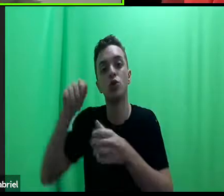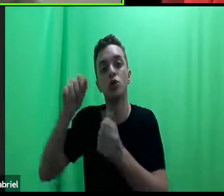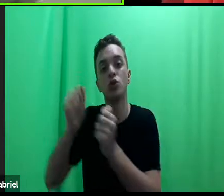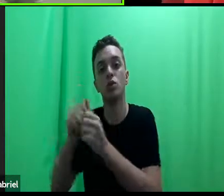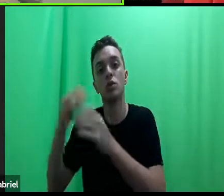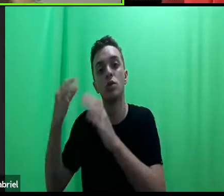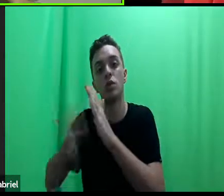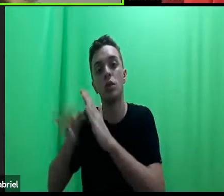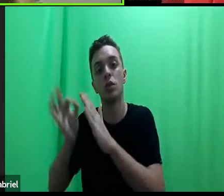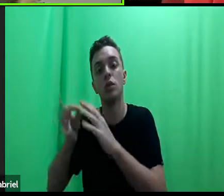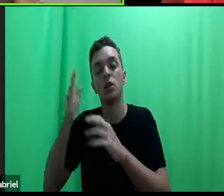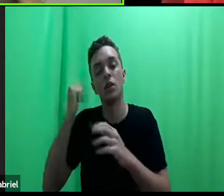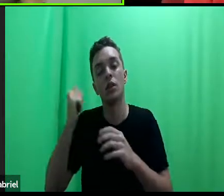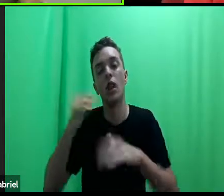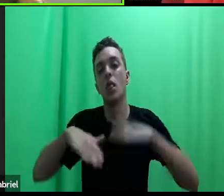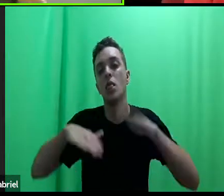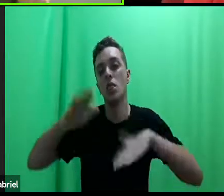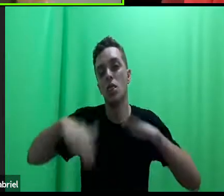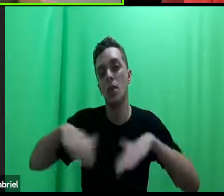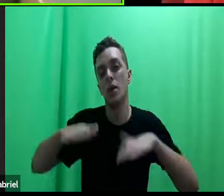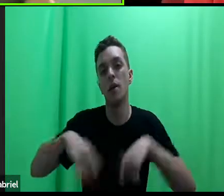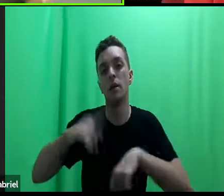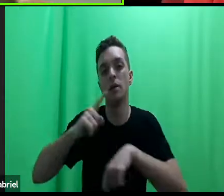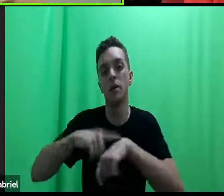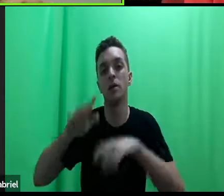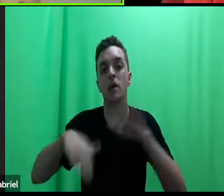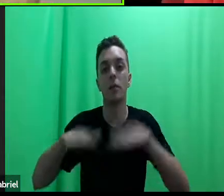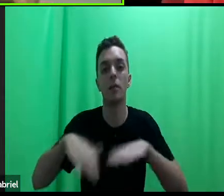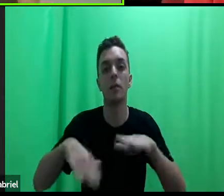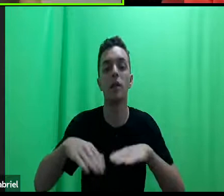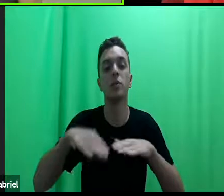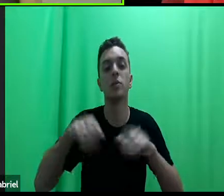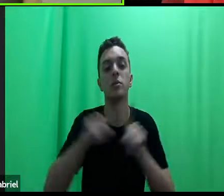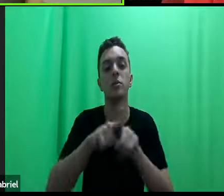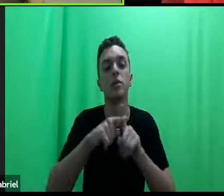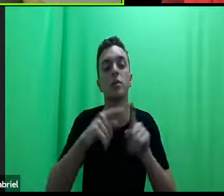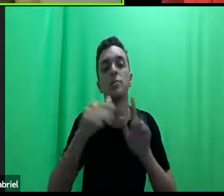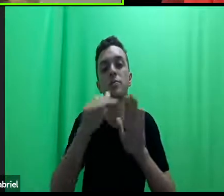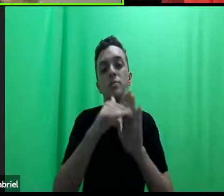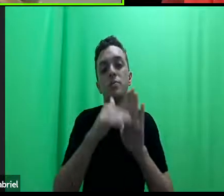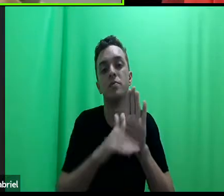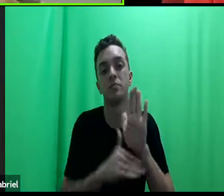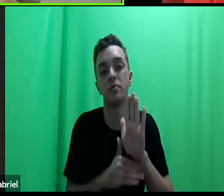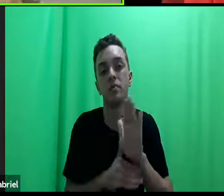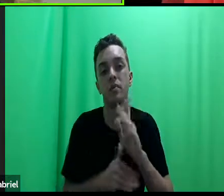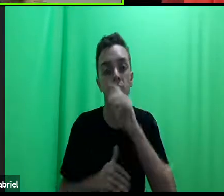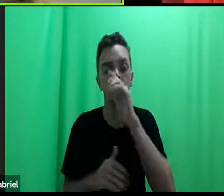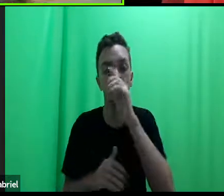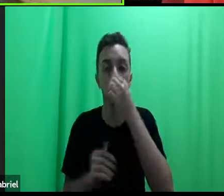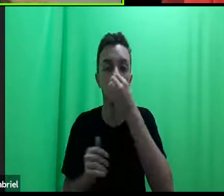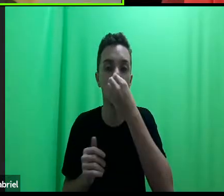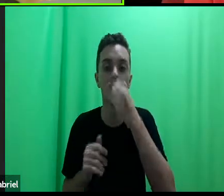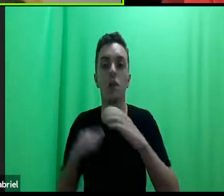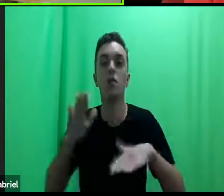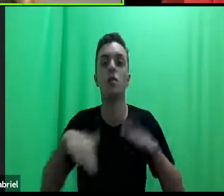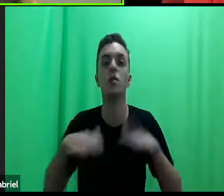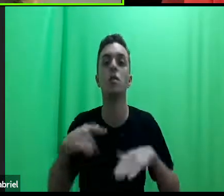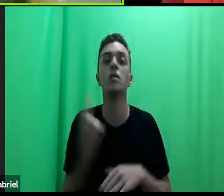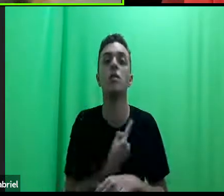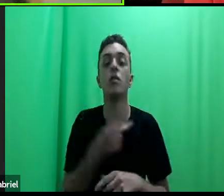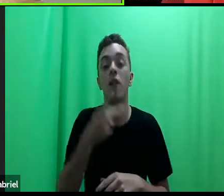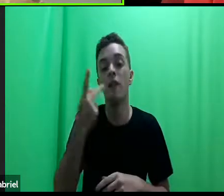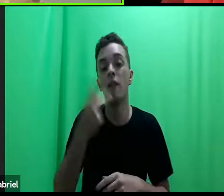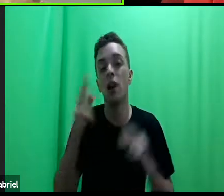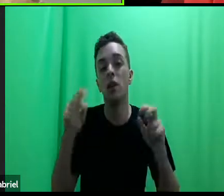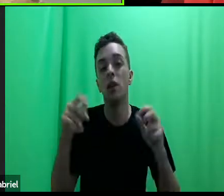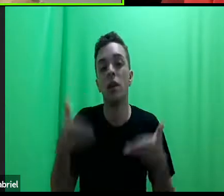extensionista, compõe uma disciplina, e aí também é uma, que a gente até passa ao largo desse debate aqui nesse nosso evento, que